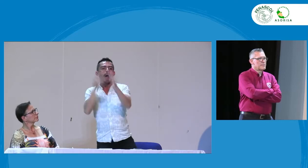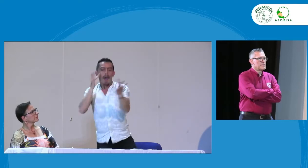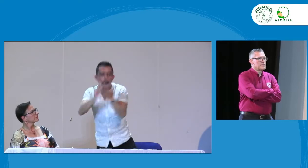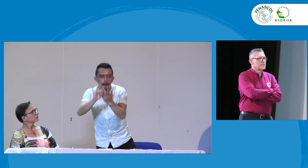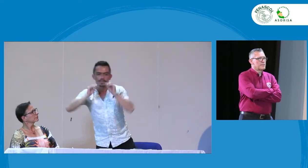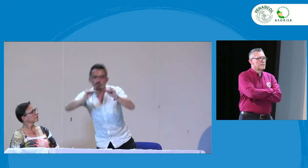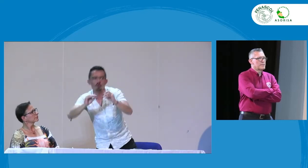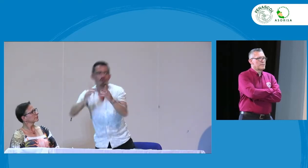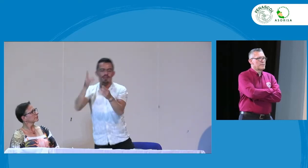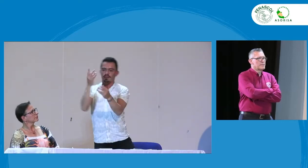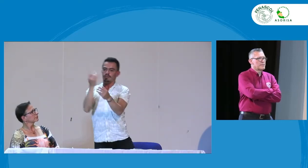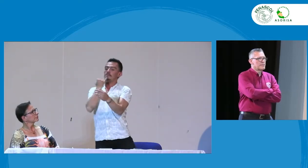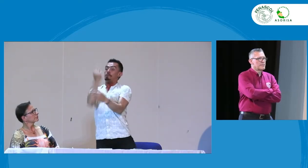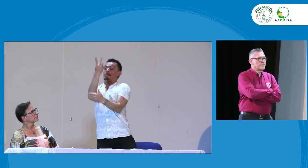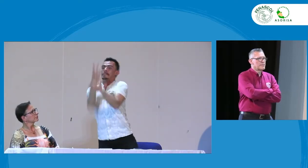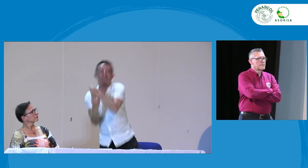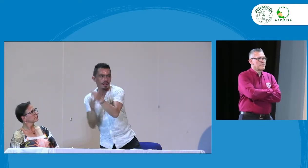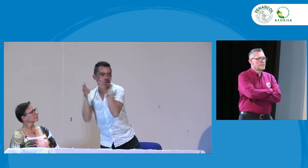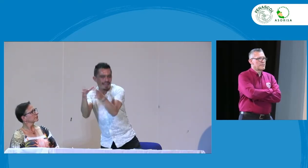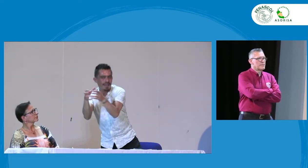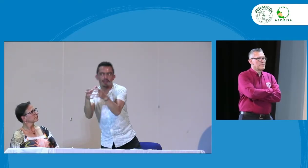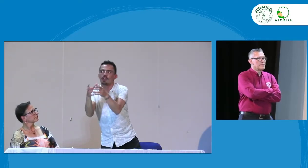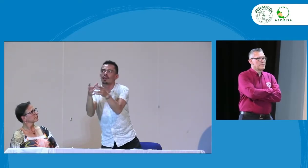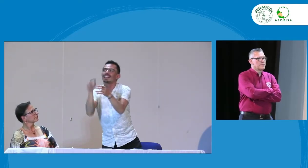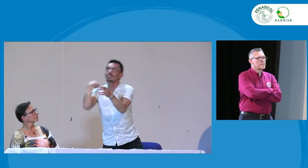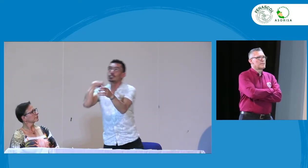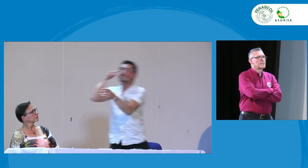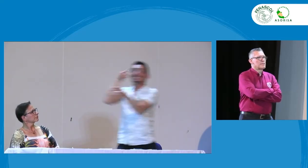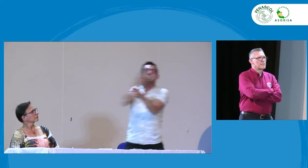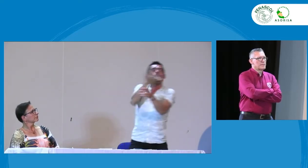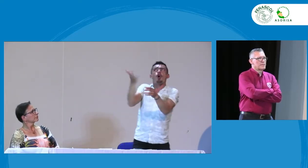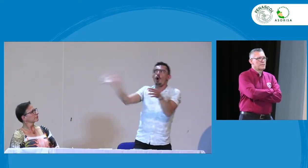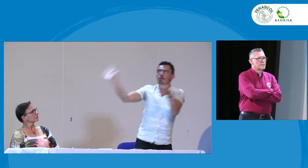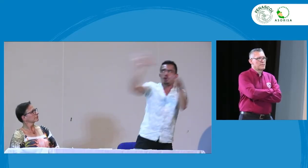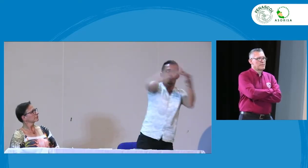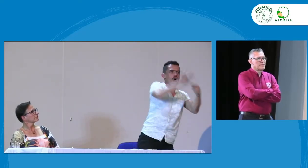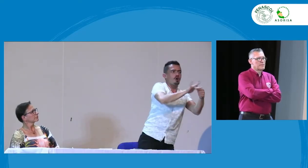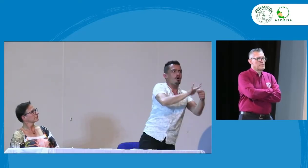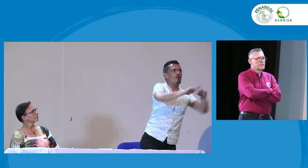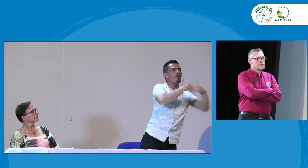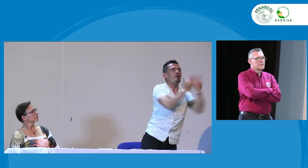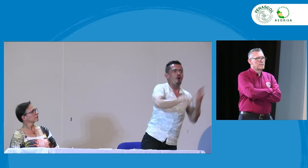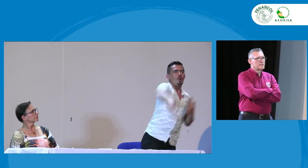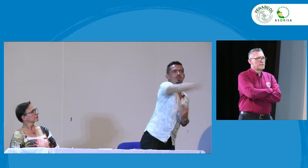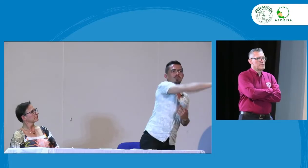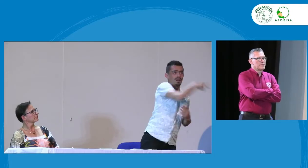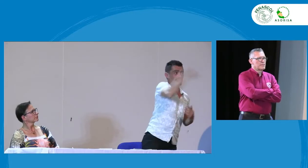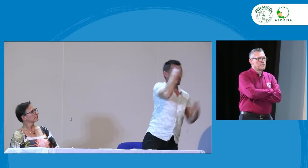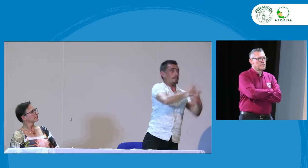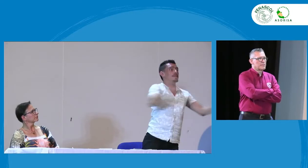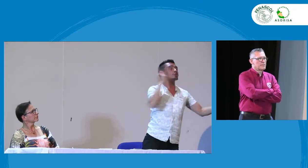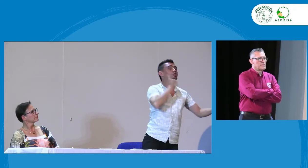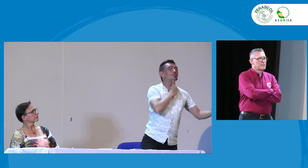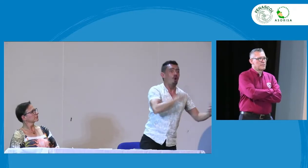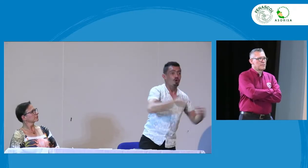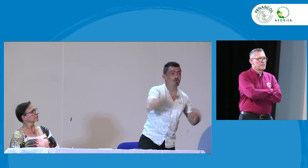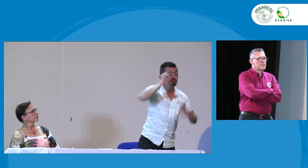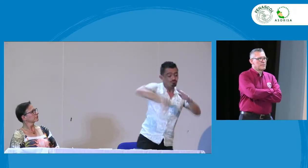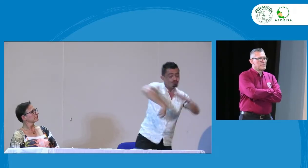porque todavía no se tienen esos roles no se tienen esa enseñanza de la lengua de señas y el mismo bilingüismo entonces ¿cuándo lo vamos a aplicar